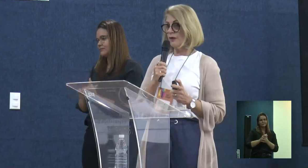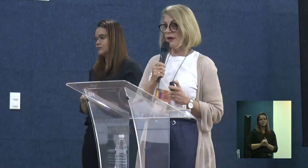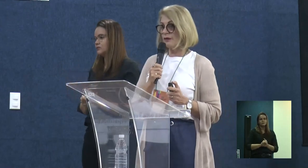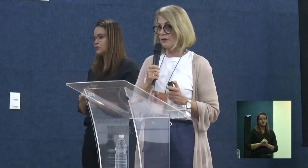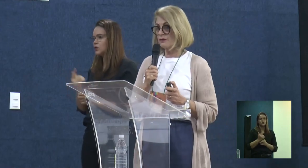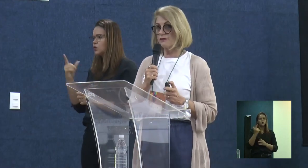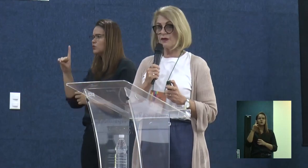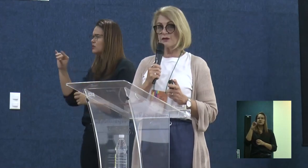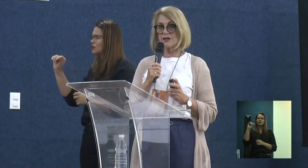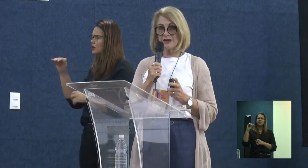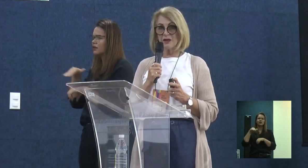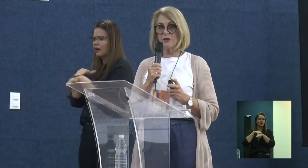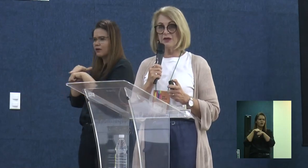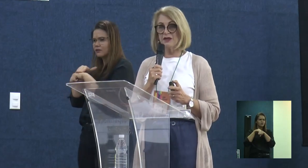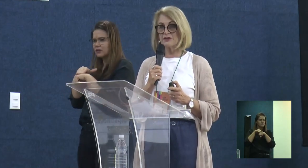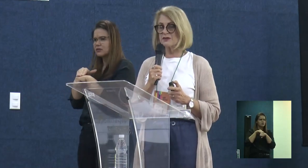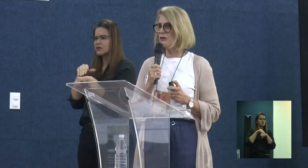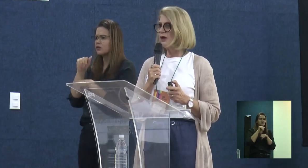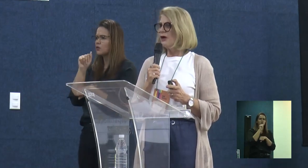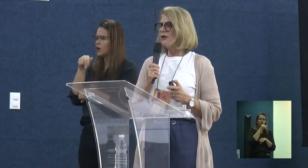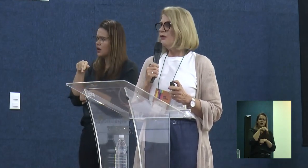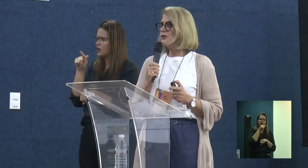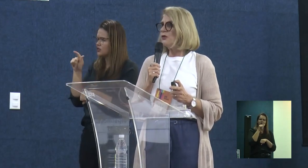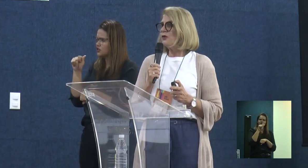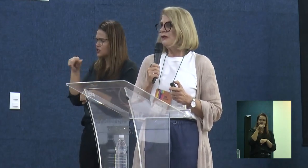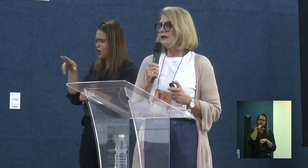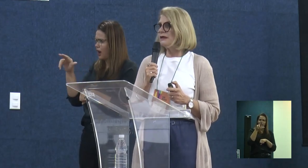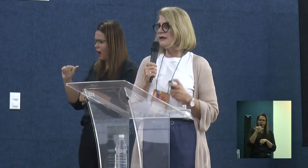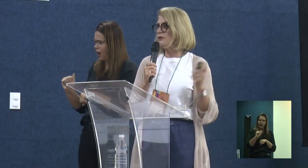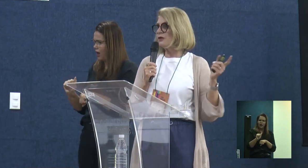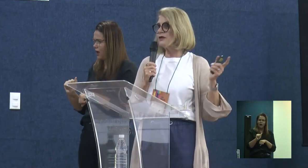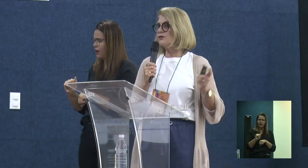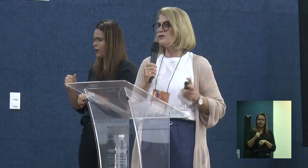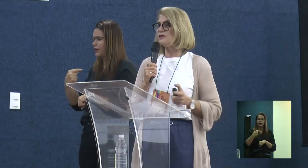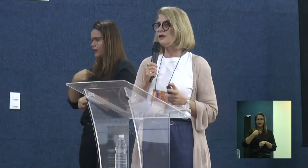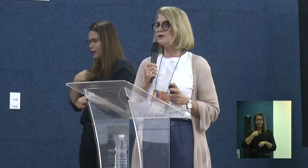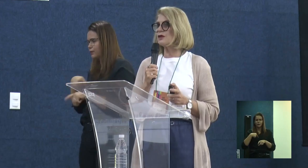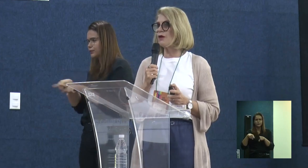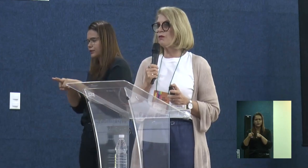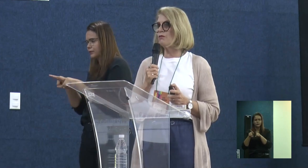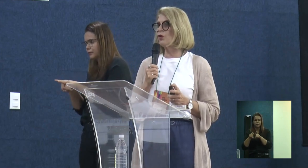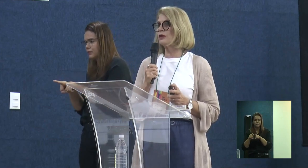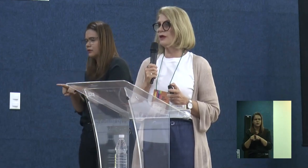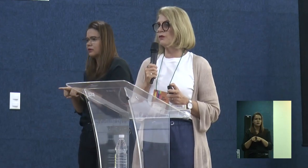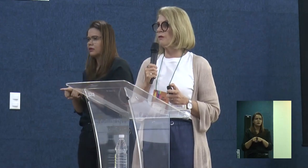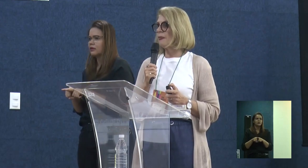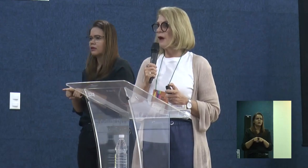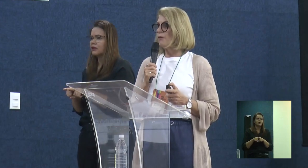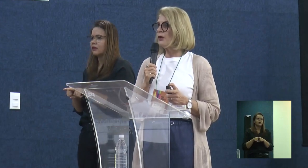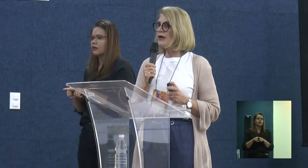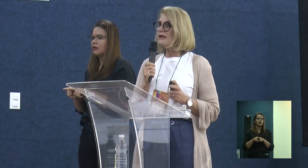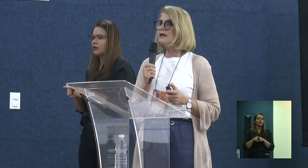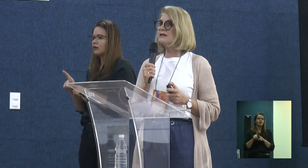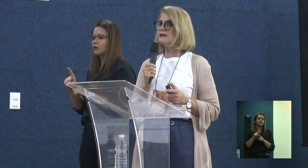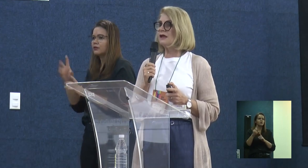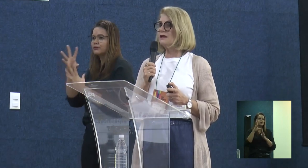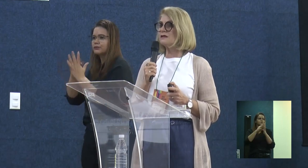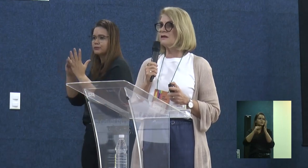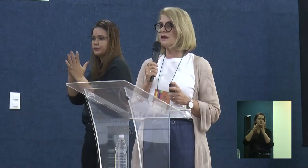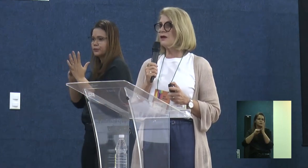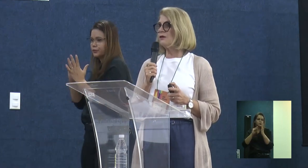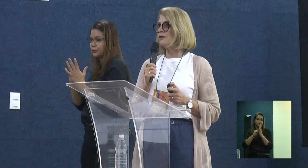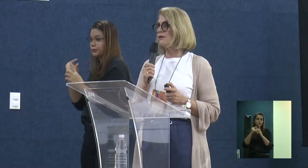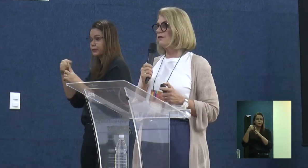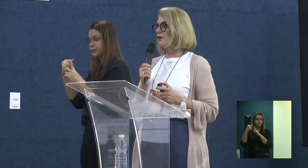conversando, inclusive, Angela e eu, e a gente disse, eu não estou entendendo que isso seja um modelo, porque cada